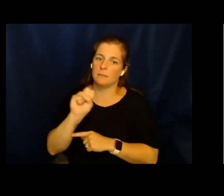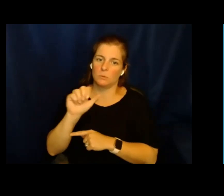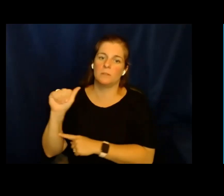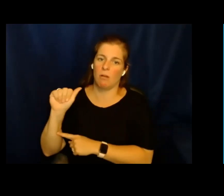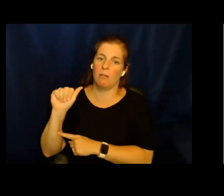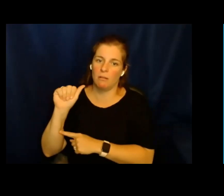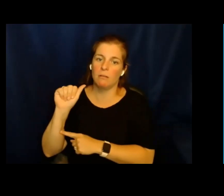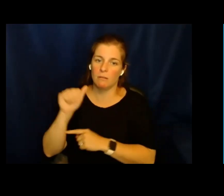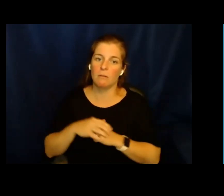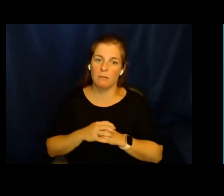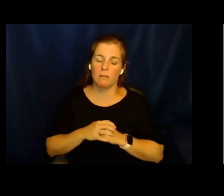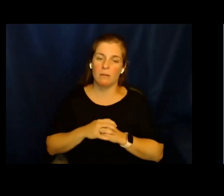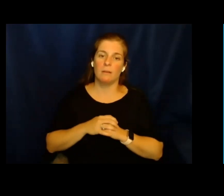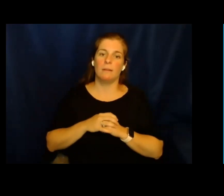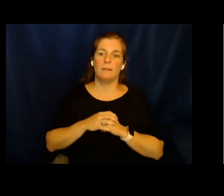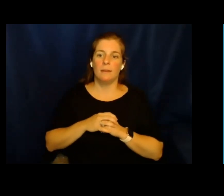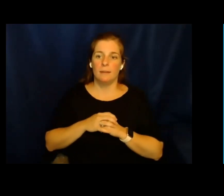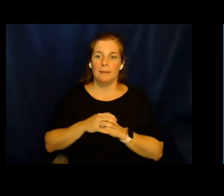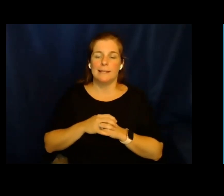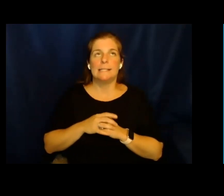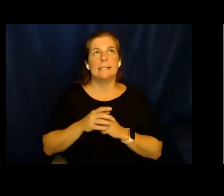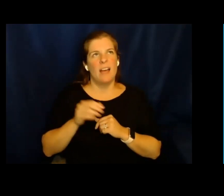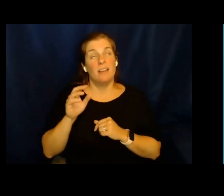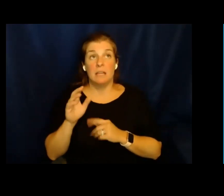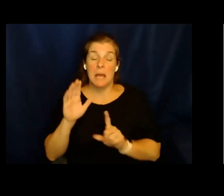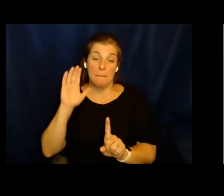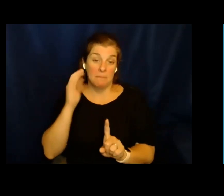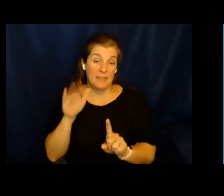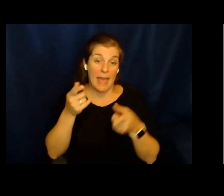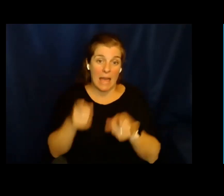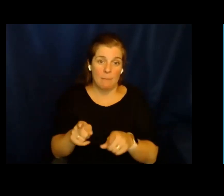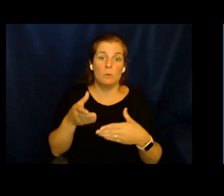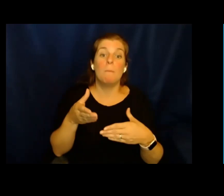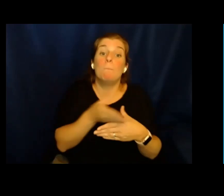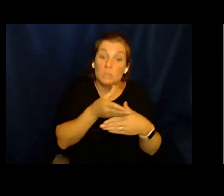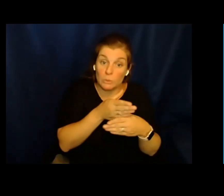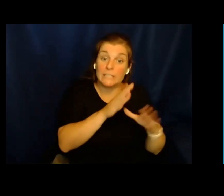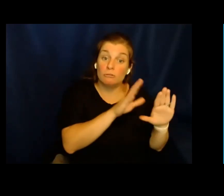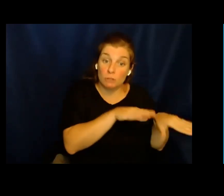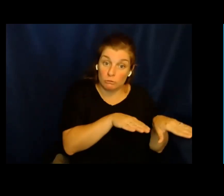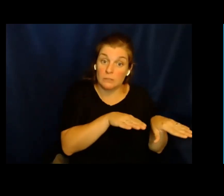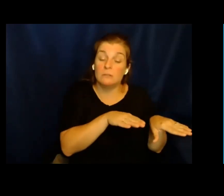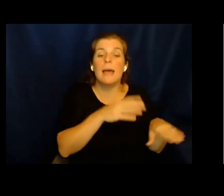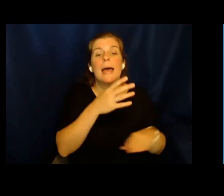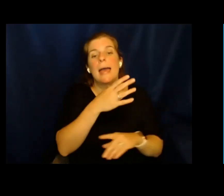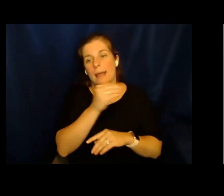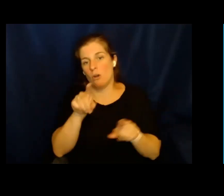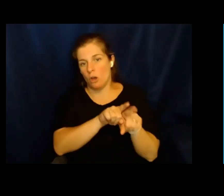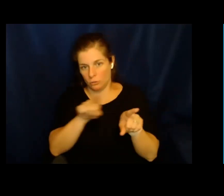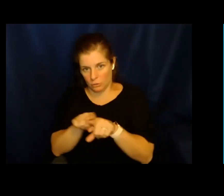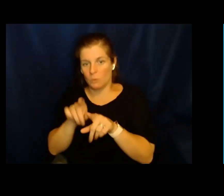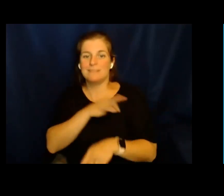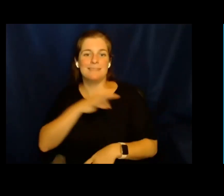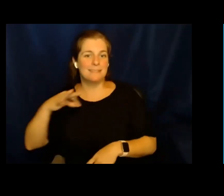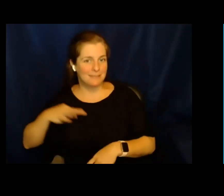agresión sexual, lo cual ocurrió supuestamente entre esos mismos niños,